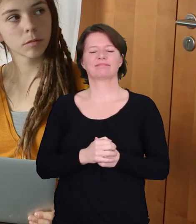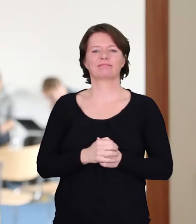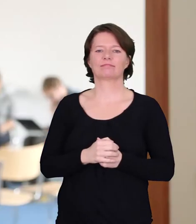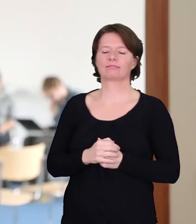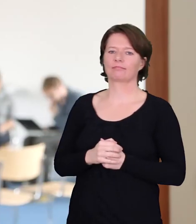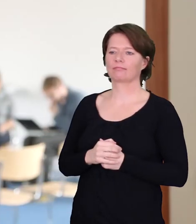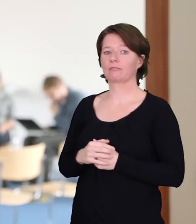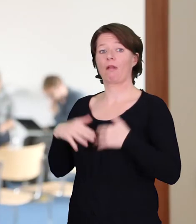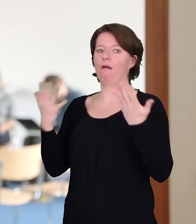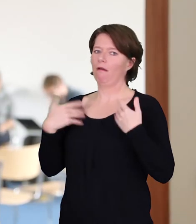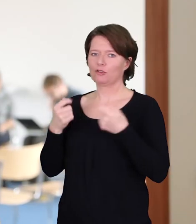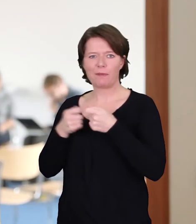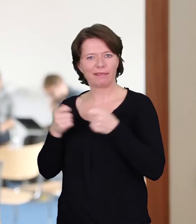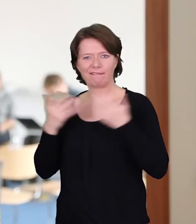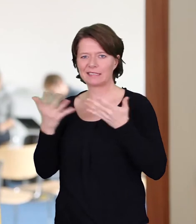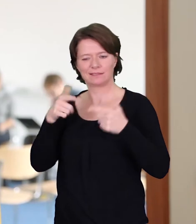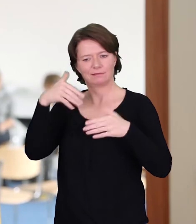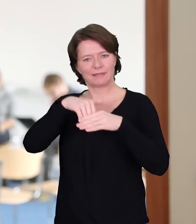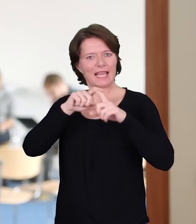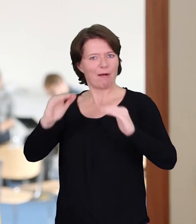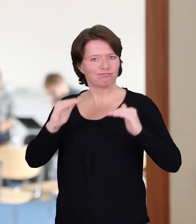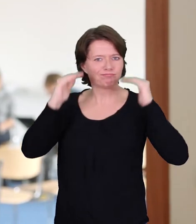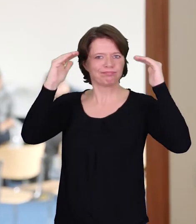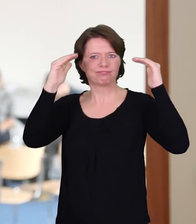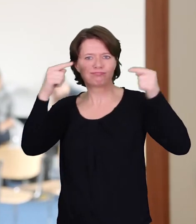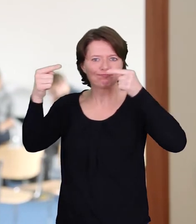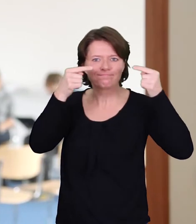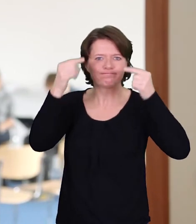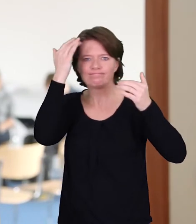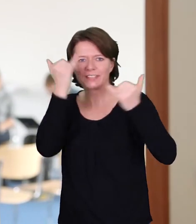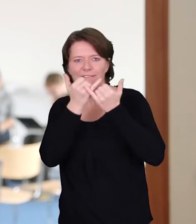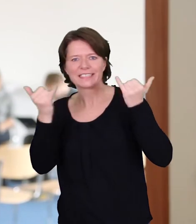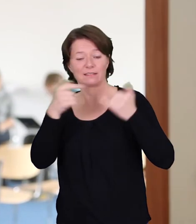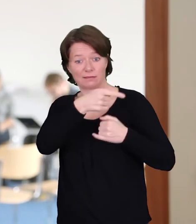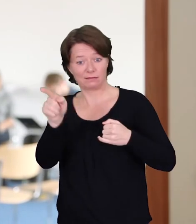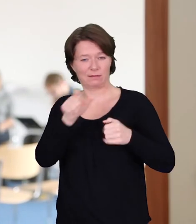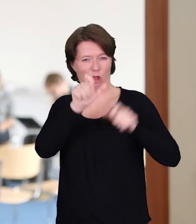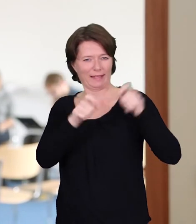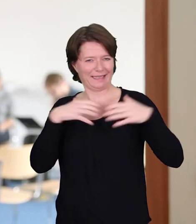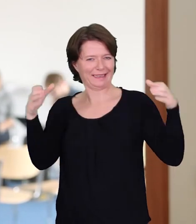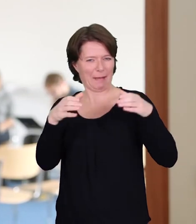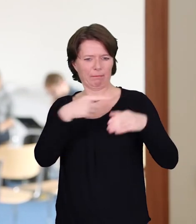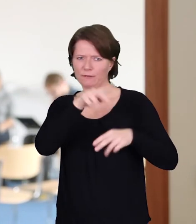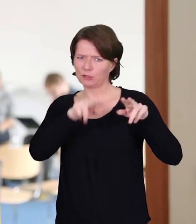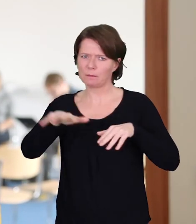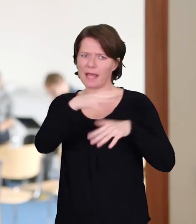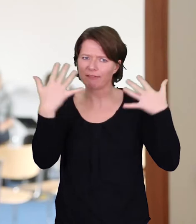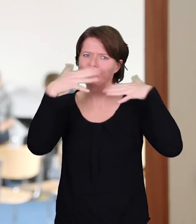spannend fand, war in so einem interdisziplinären Team zu arbeiten. Also ich würde sagen, das hilft